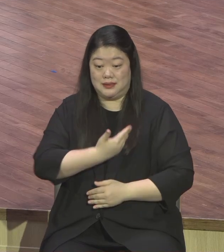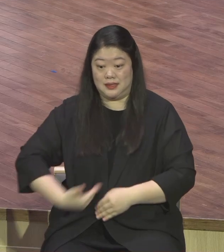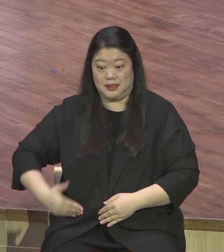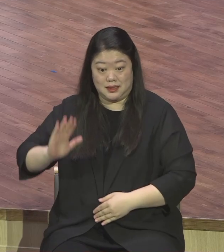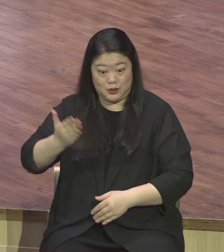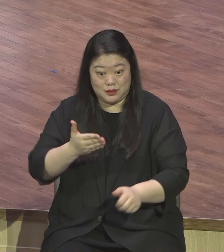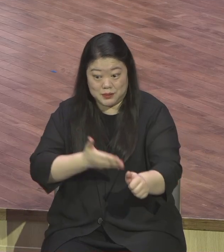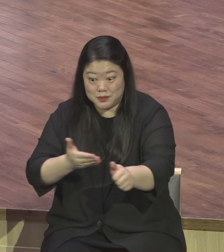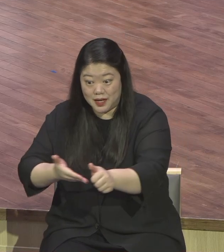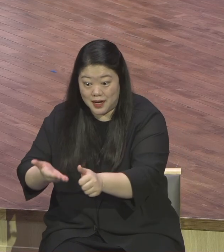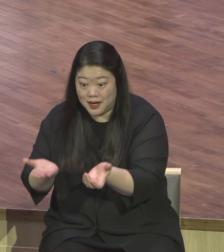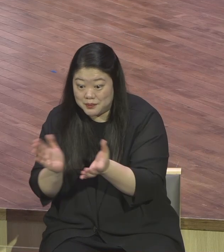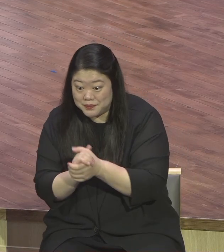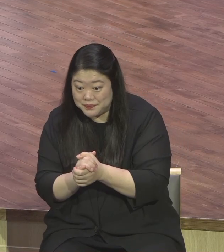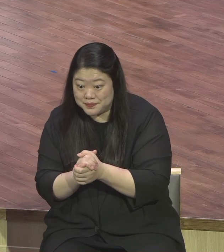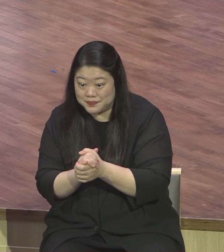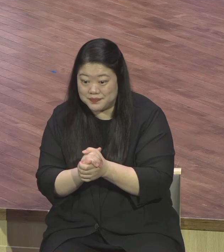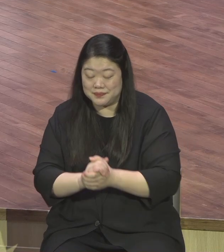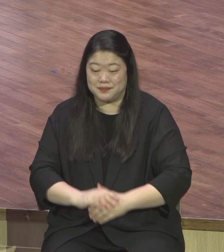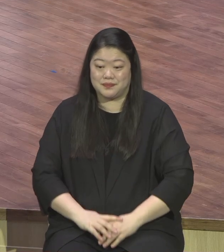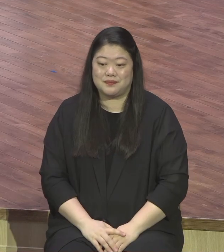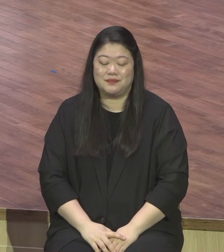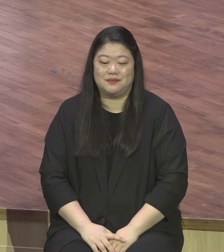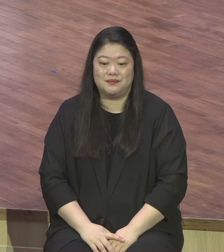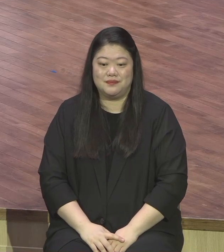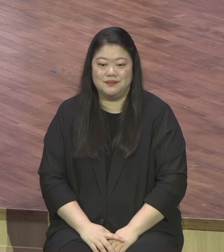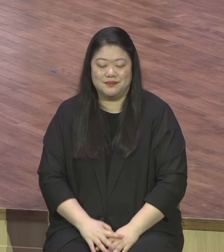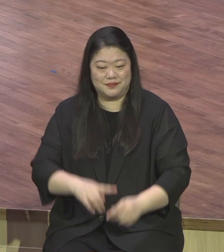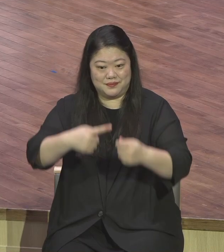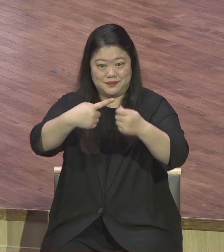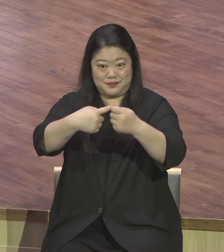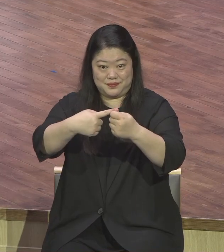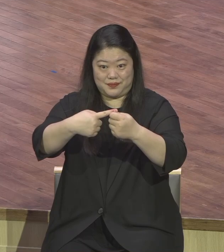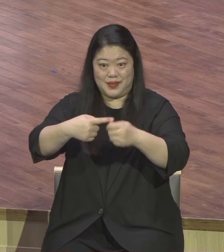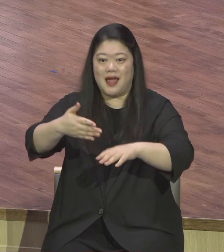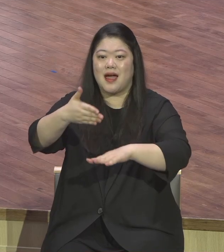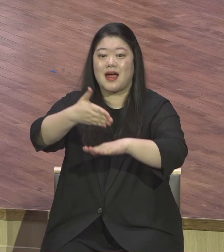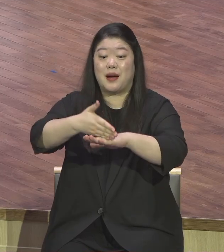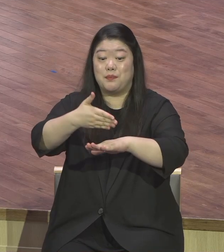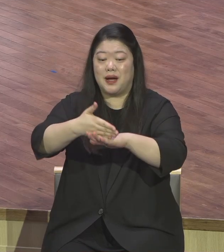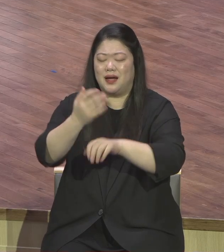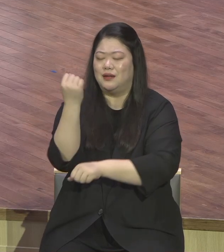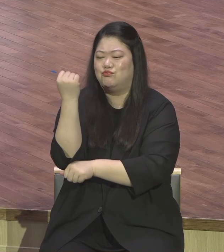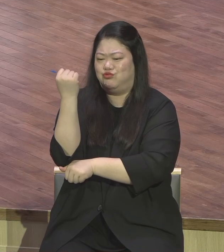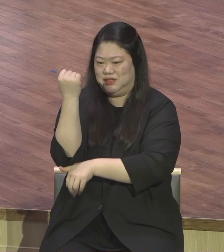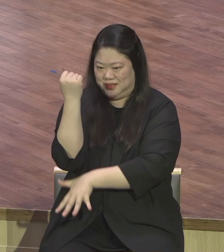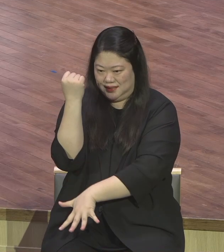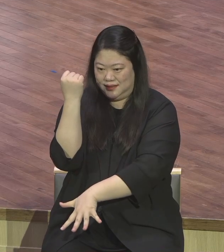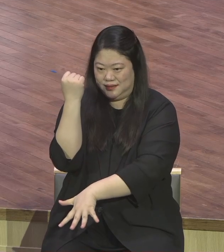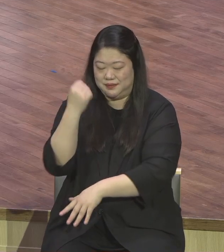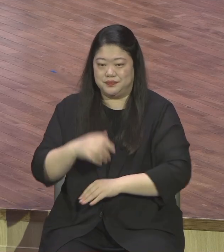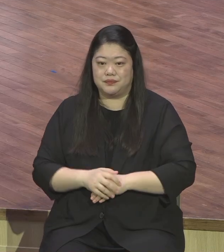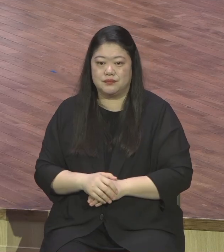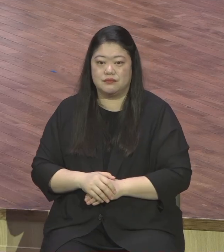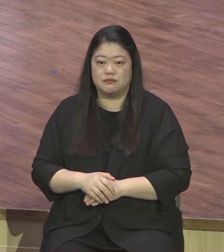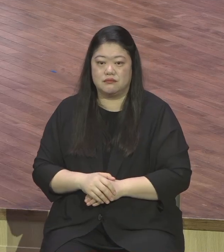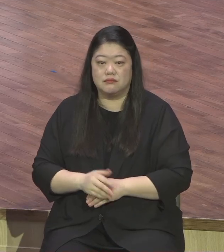되시기를 점으로 주부합니다 그럼 첫째로 감사의 뿌리입니다 6절 7절 봅니다 그러므로 너희가 그리스도